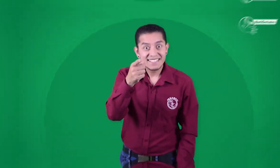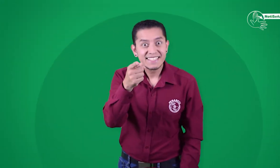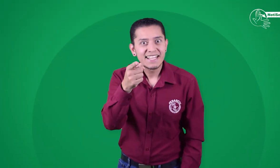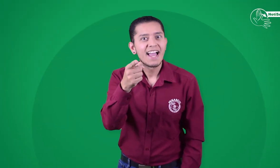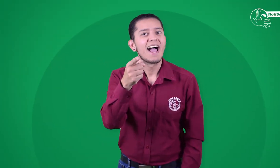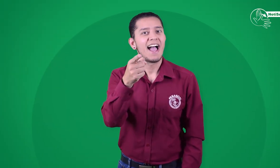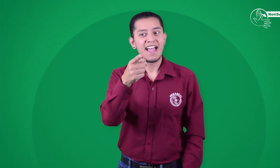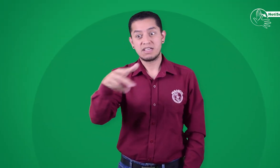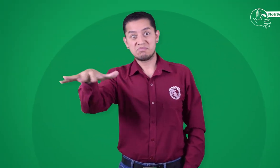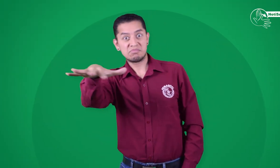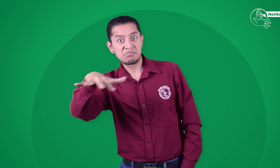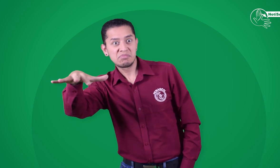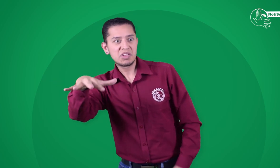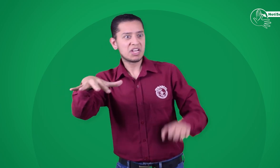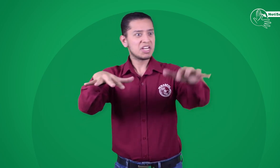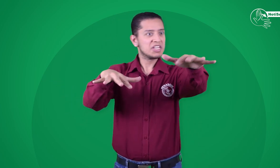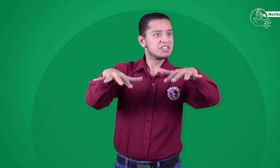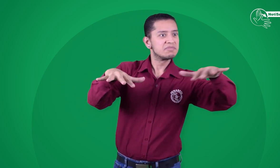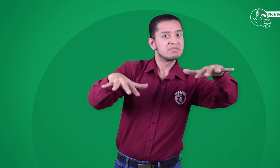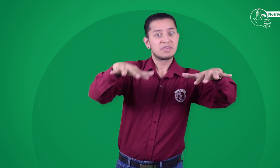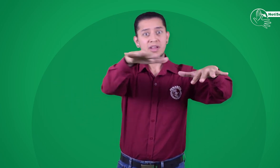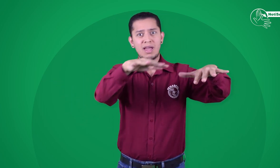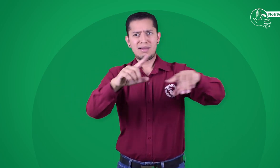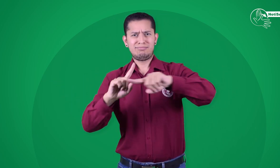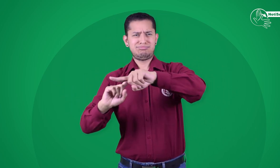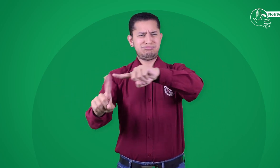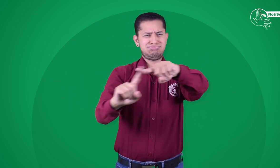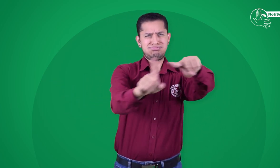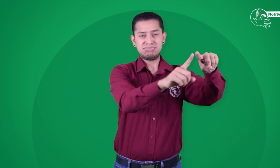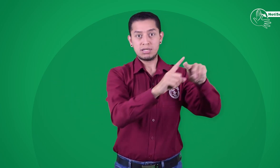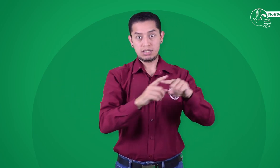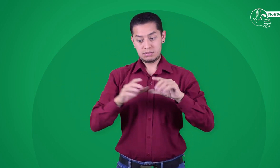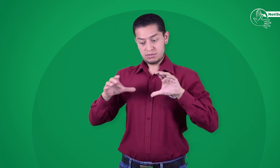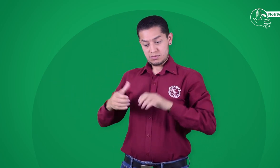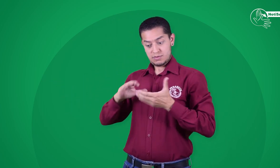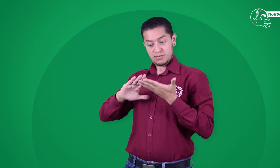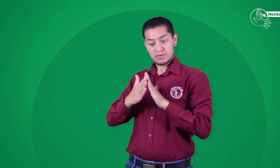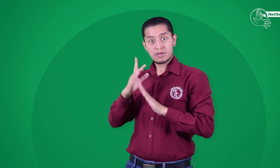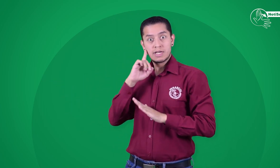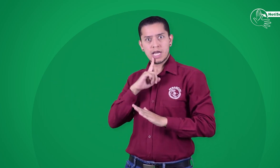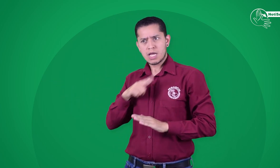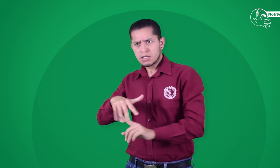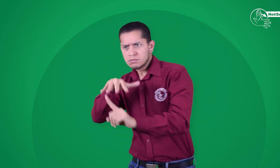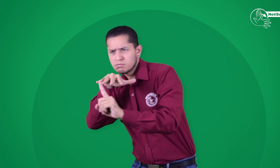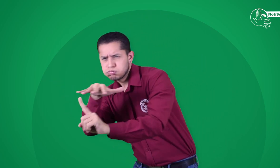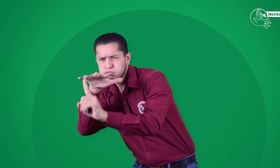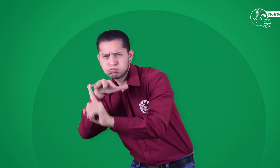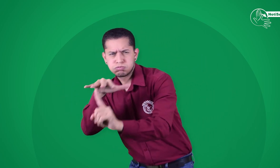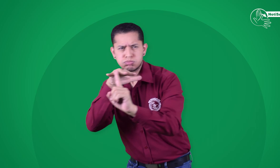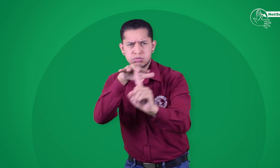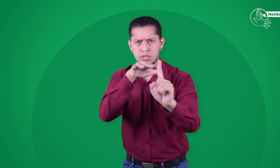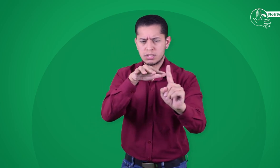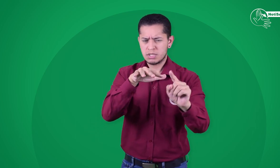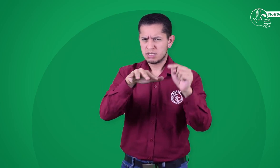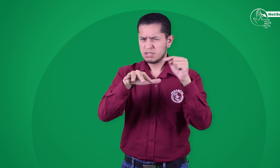Como vemos, la comunidad sorda sigue realizando incidencia en diferentes espacios, con el objetivo